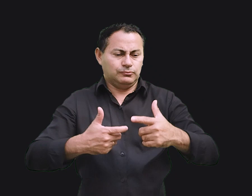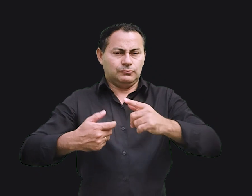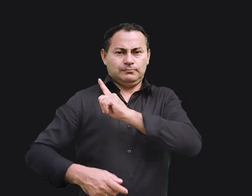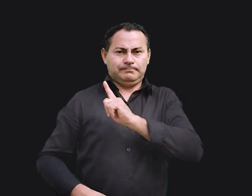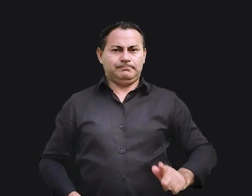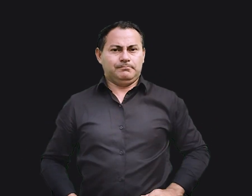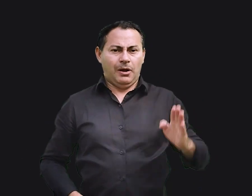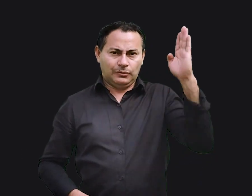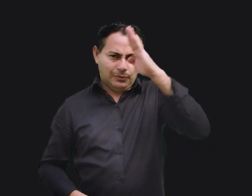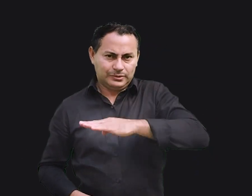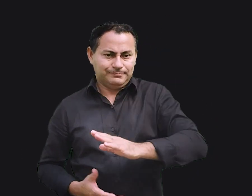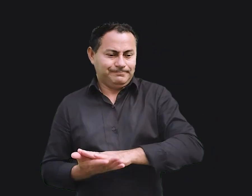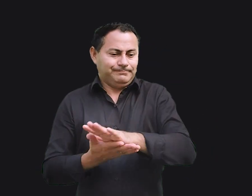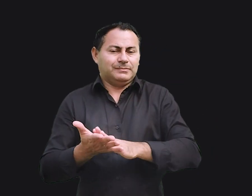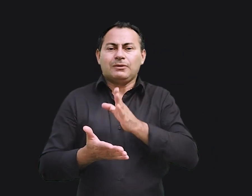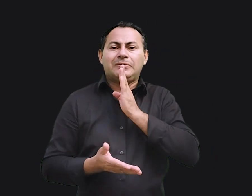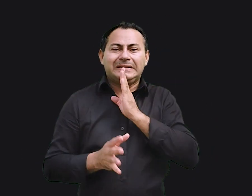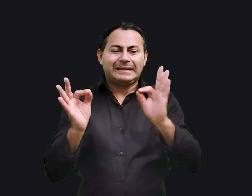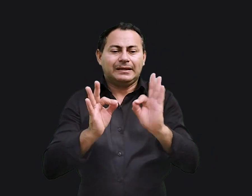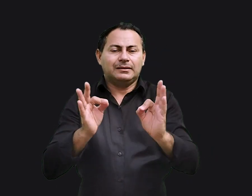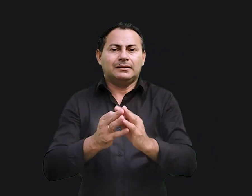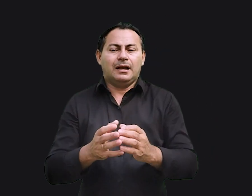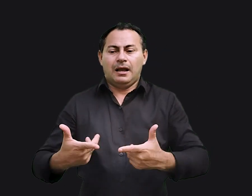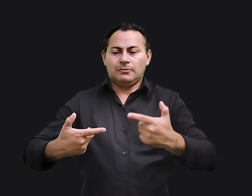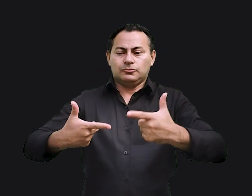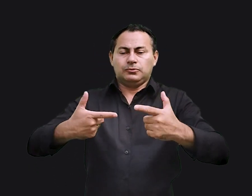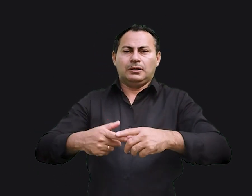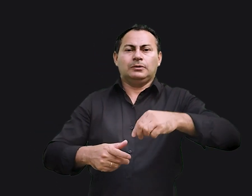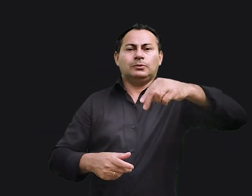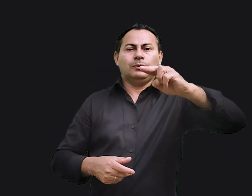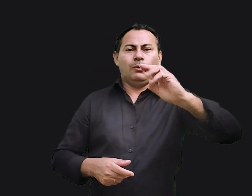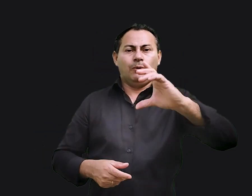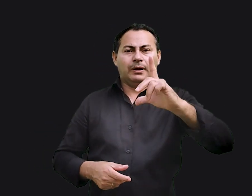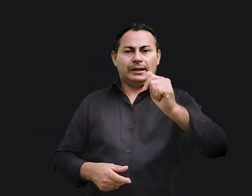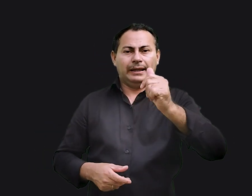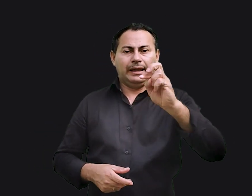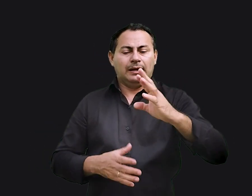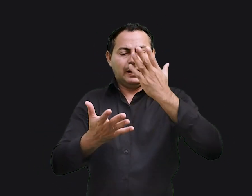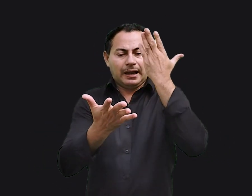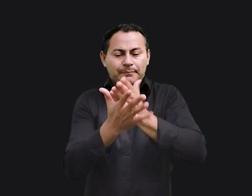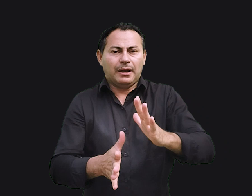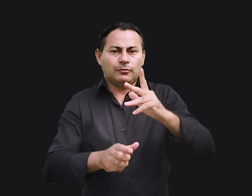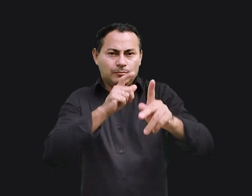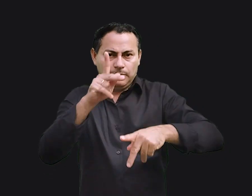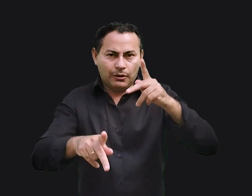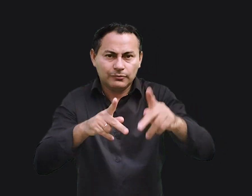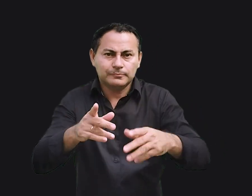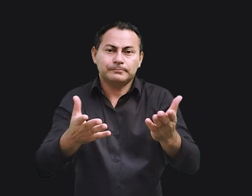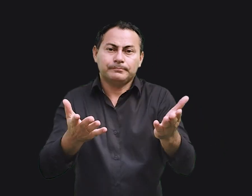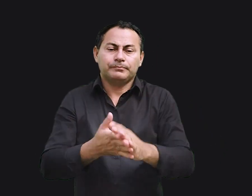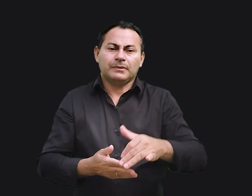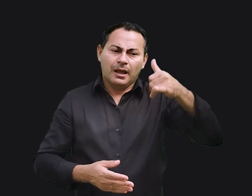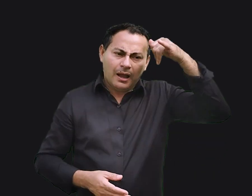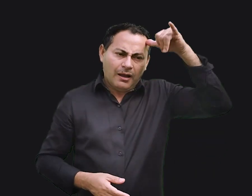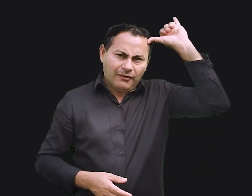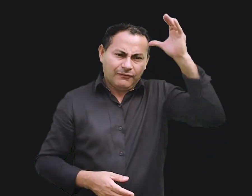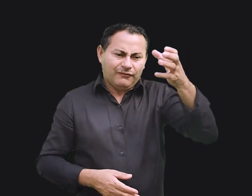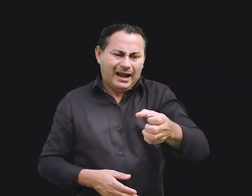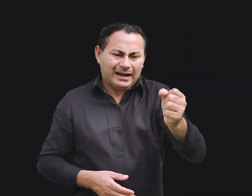governo. Nem tem qualquer conhecimento sobre as armas nucleares que poderiam acabar com a raça humana. A vaca não sabe nada